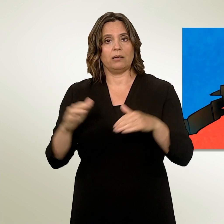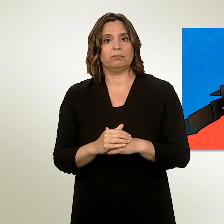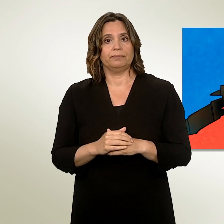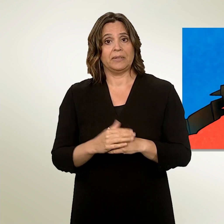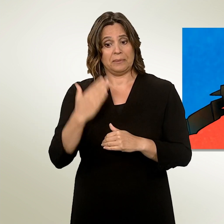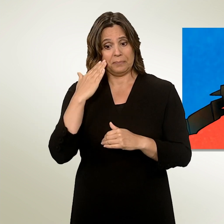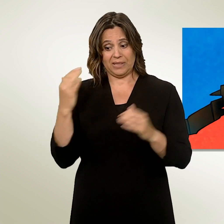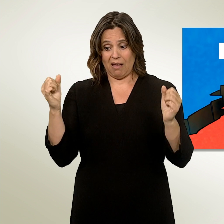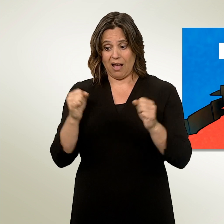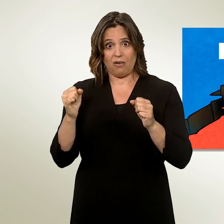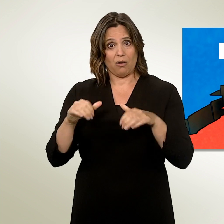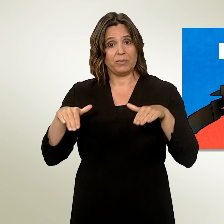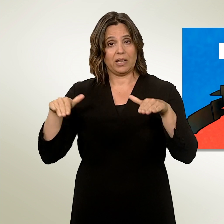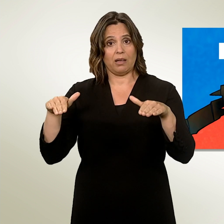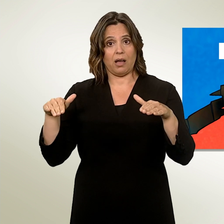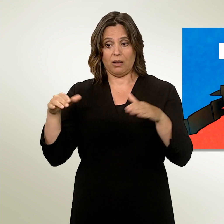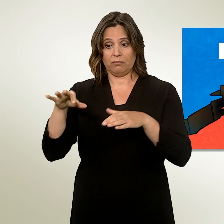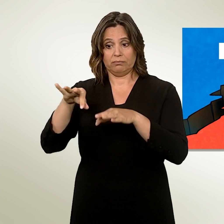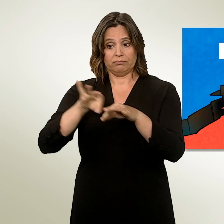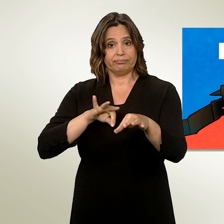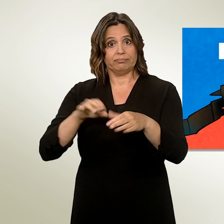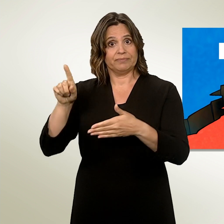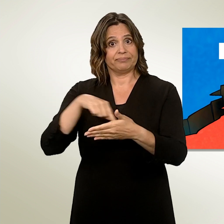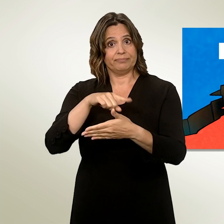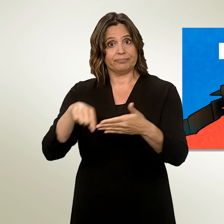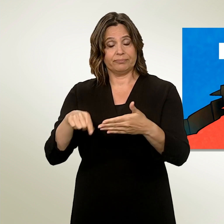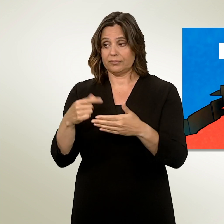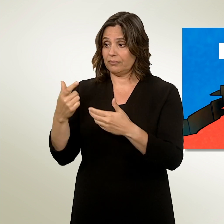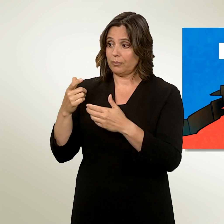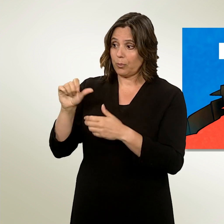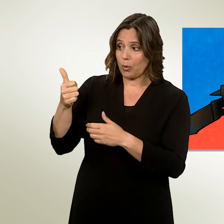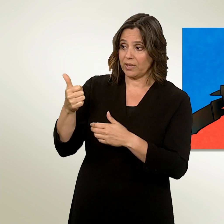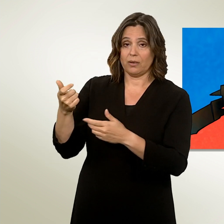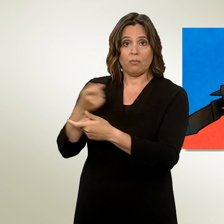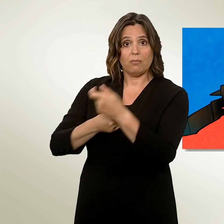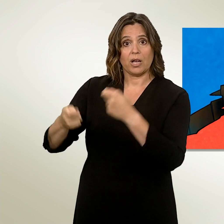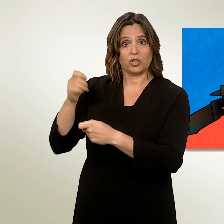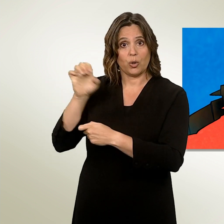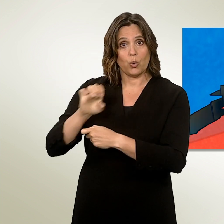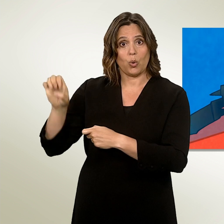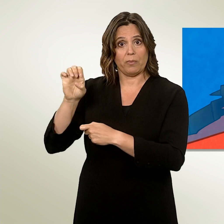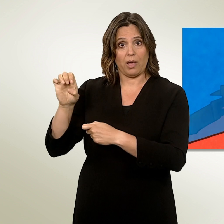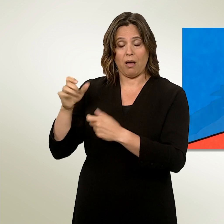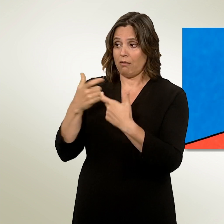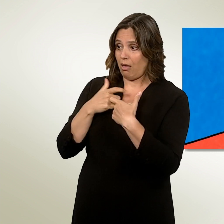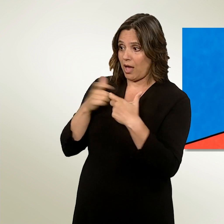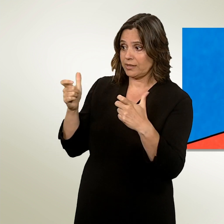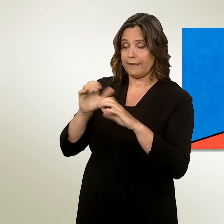bilatéraux, les entreprises suisses n'auront plus d'accès direct à leur principal marché. Le Conseil fédéral veut limiter l